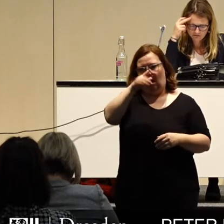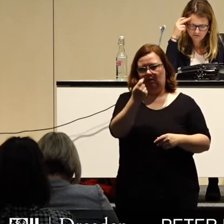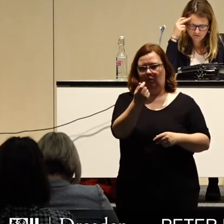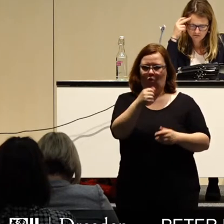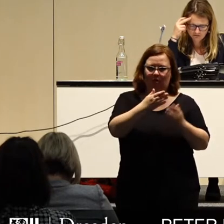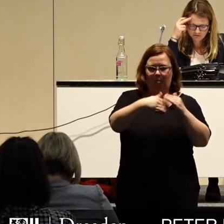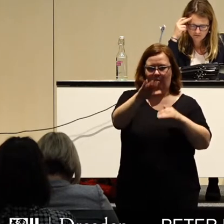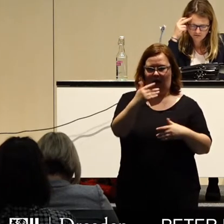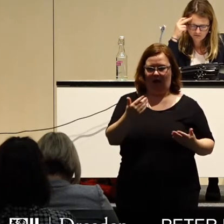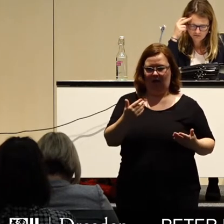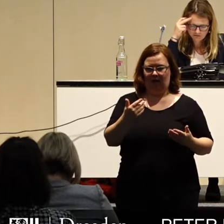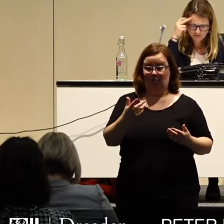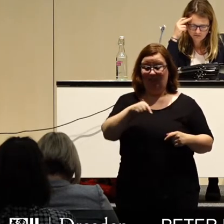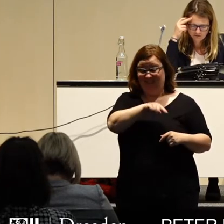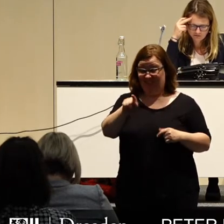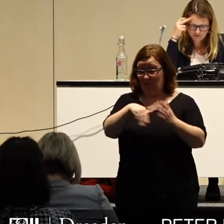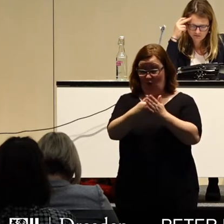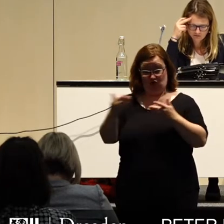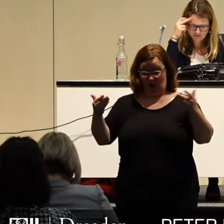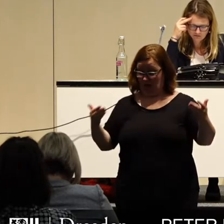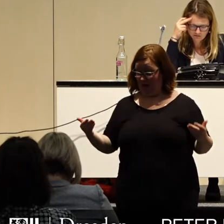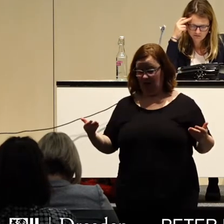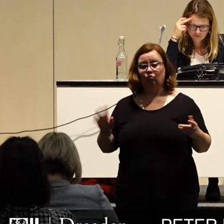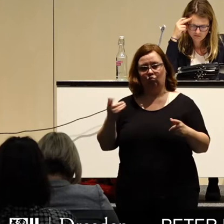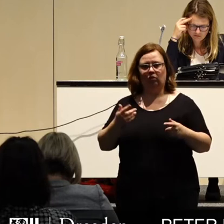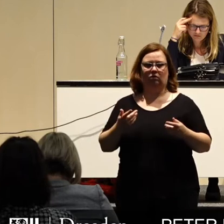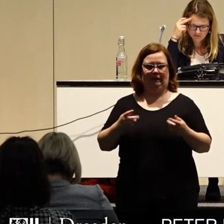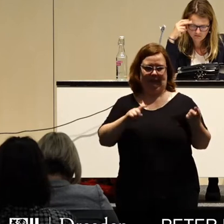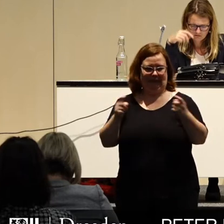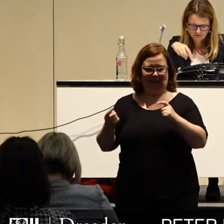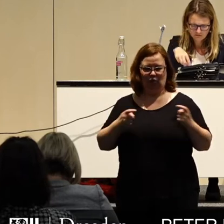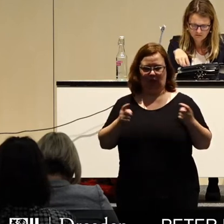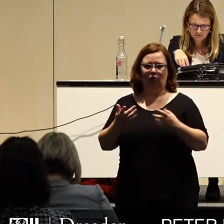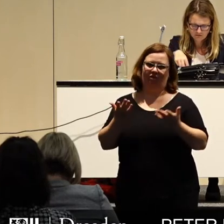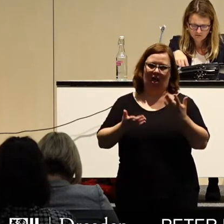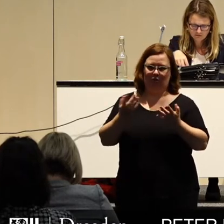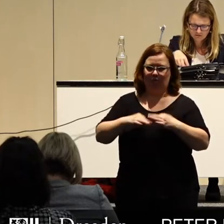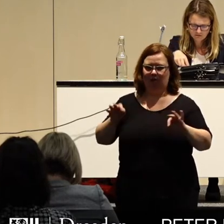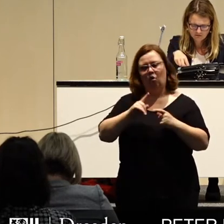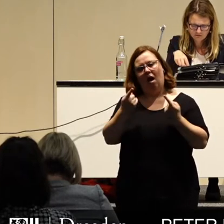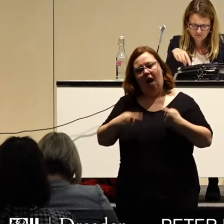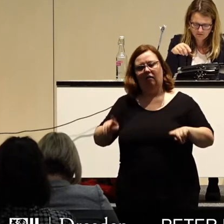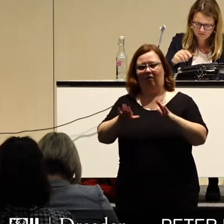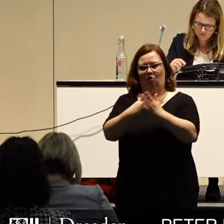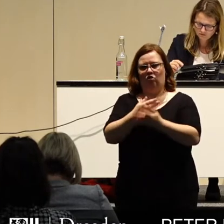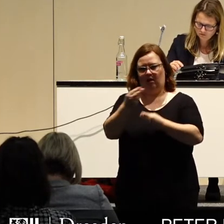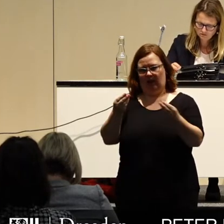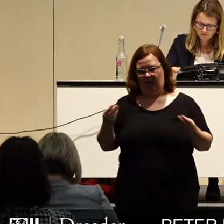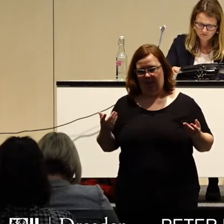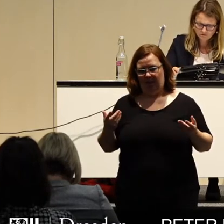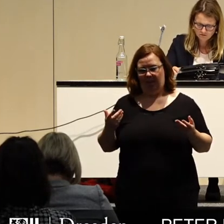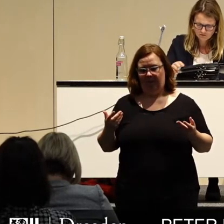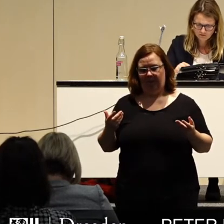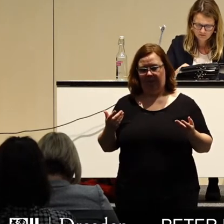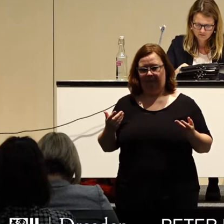Es ist jetzt an uns, diese Vorschläge zu bewerten und gegebenenfalls Gegenvorschläge zu unterbreiten. Zweifellos müssen wir uns